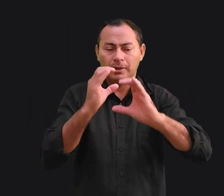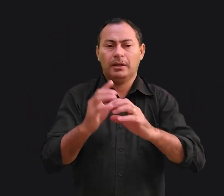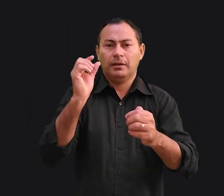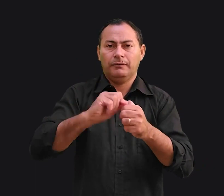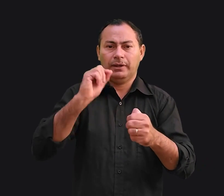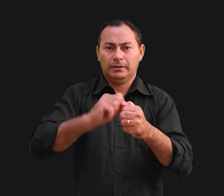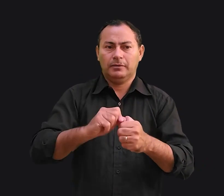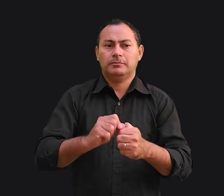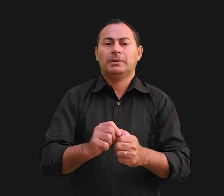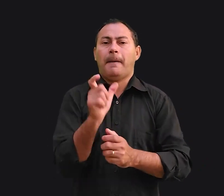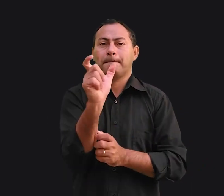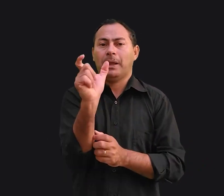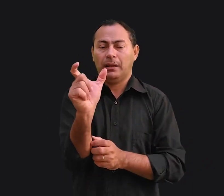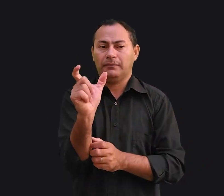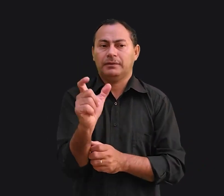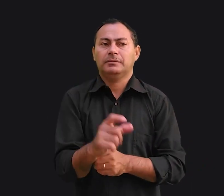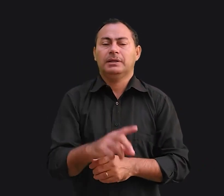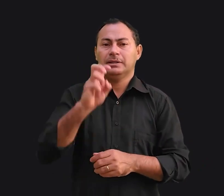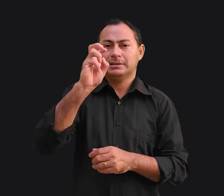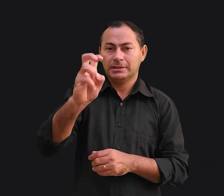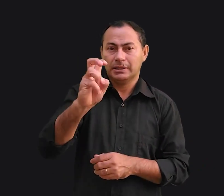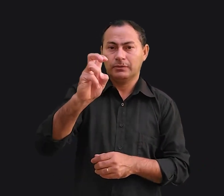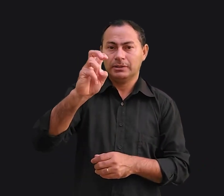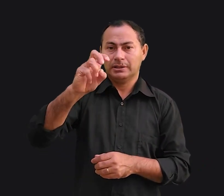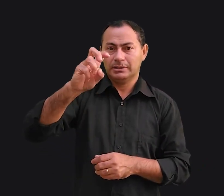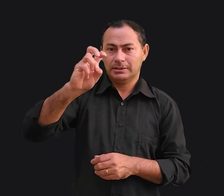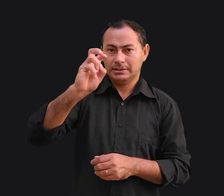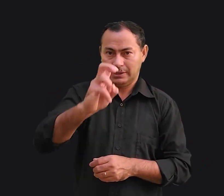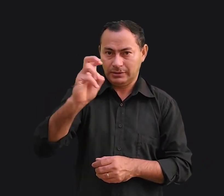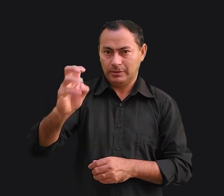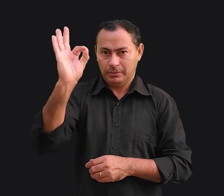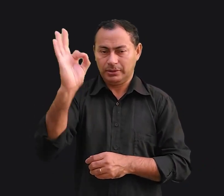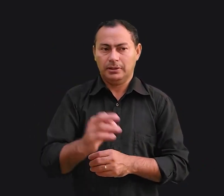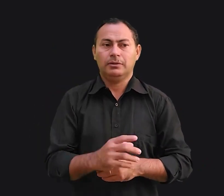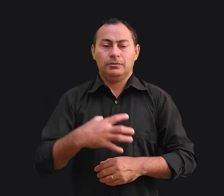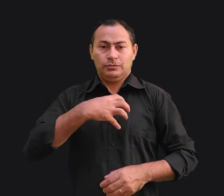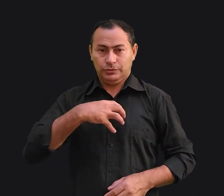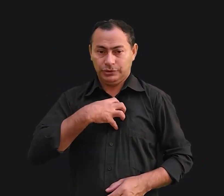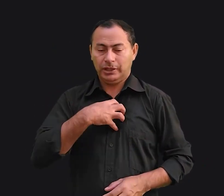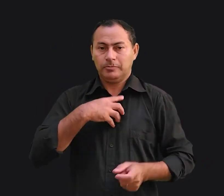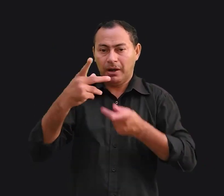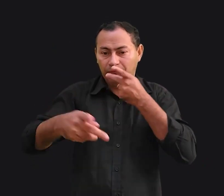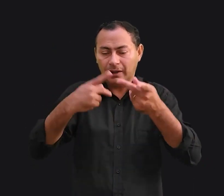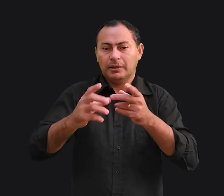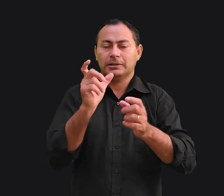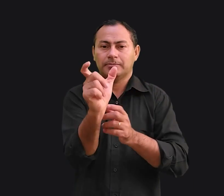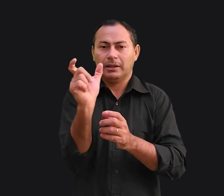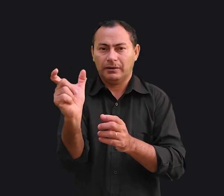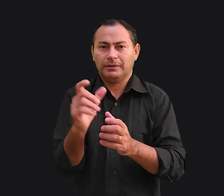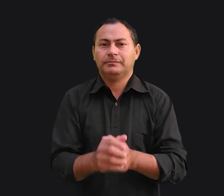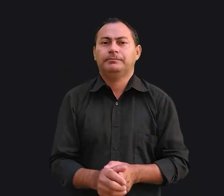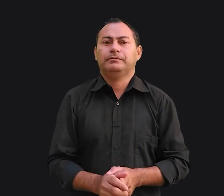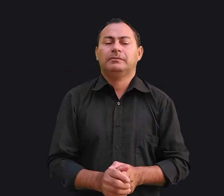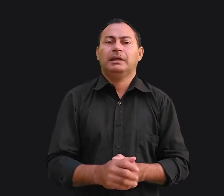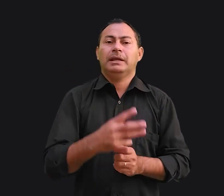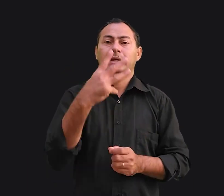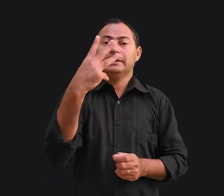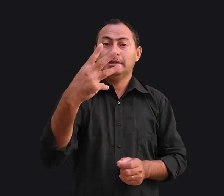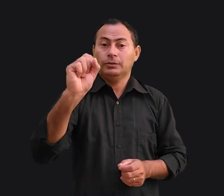é feita através das palavras. 55% através da maneira como falamos as palavras. E 38